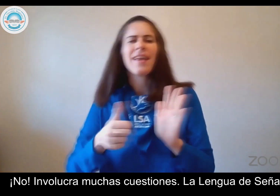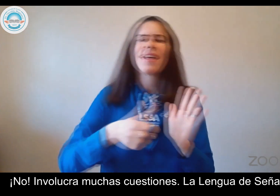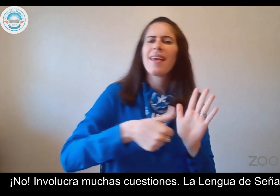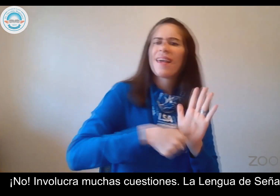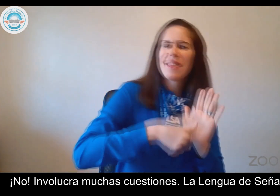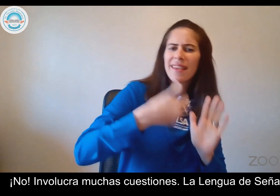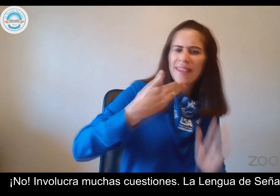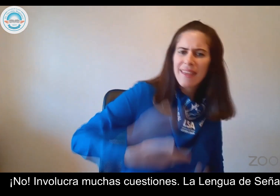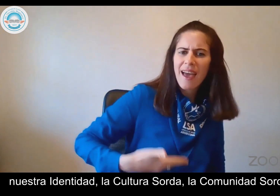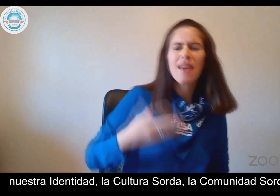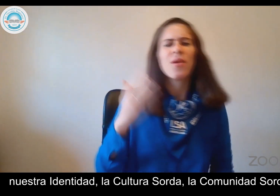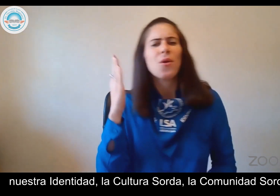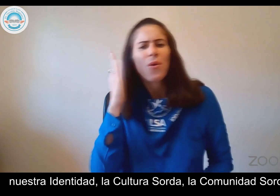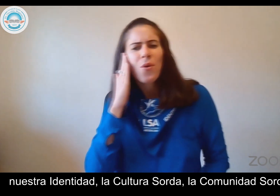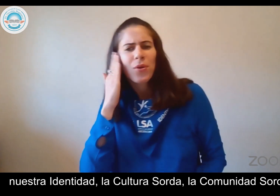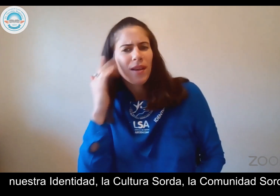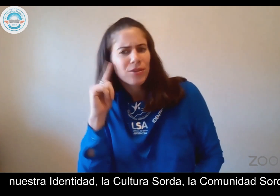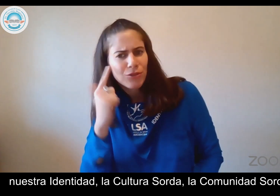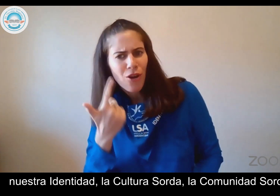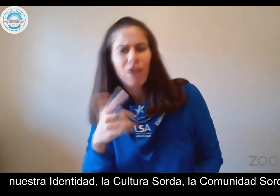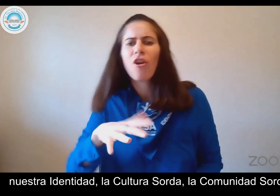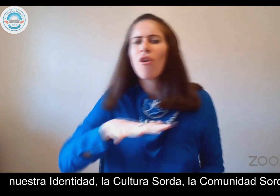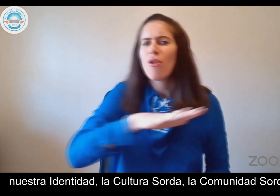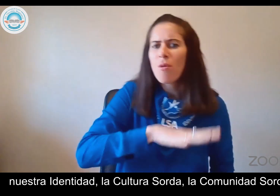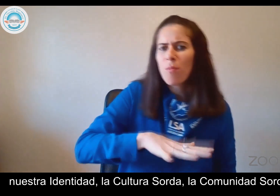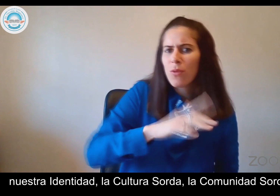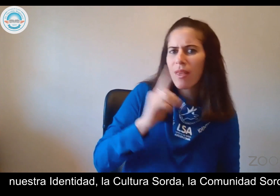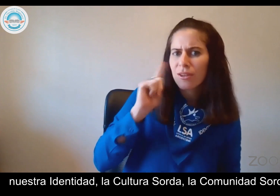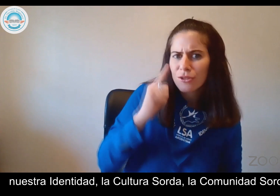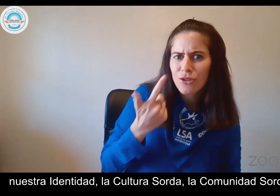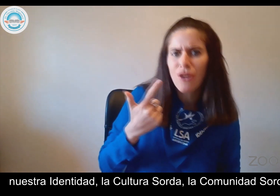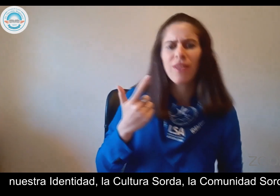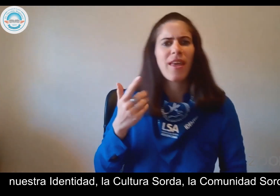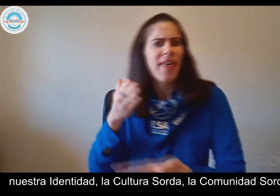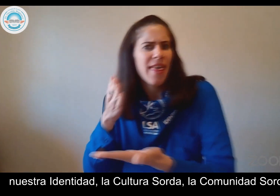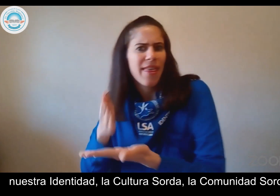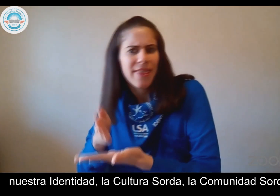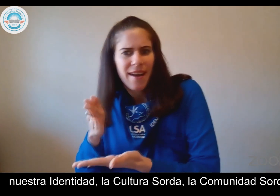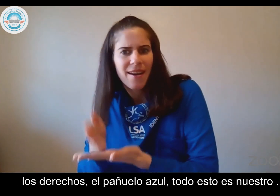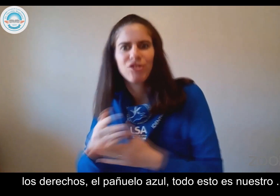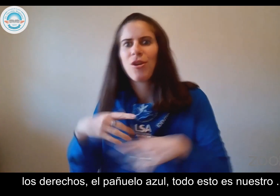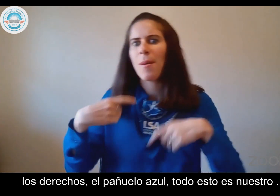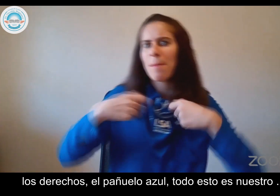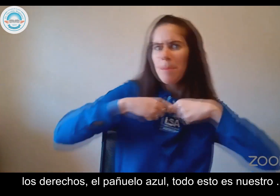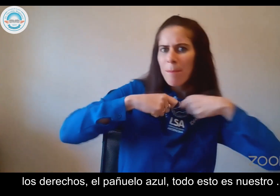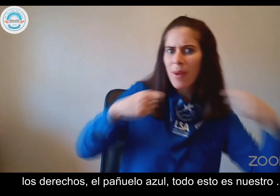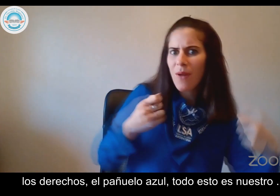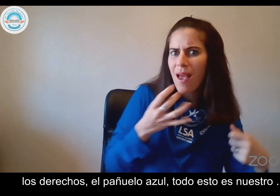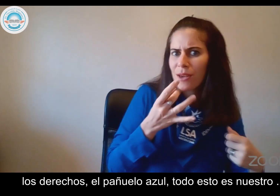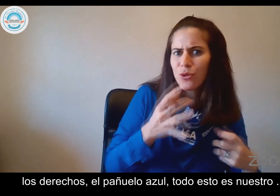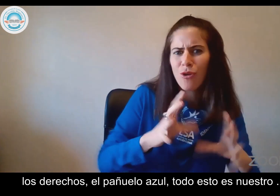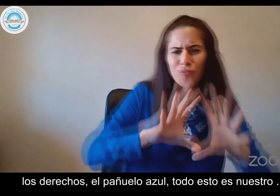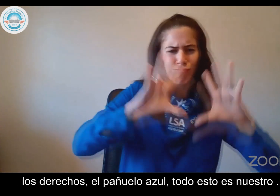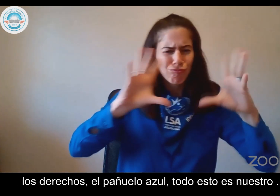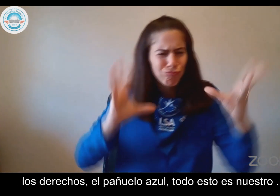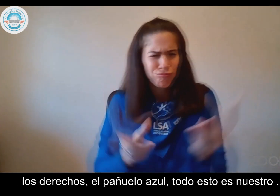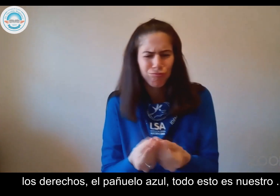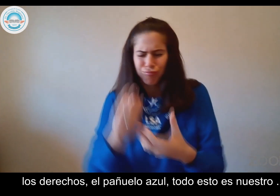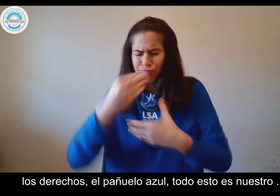La lengua de señas, nuestra identidad, la cultura sorda, la comunidad sorda, los derechos, el pañuelo azul. Todo